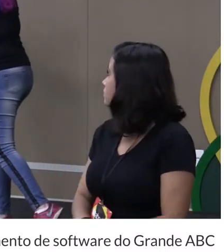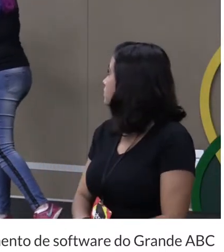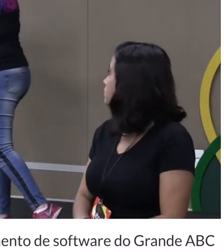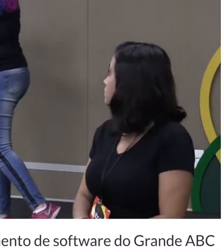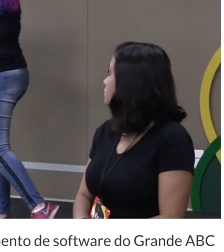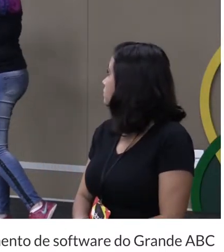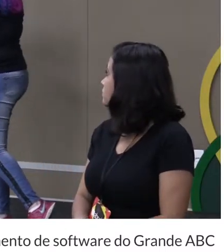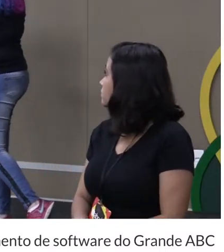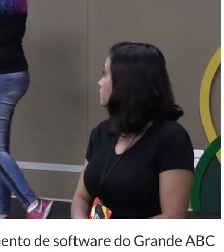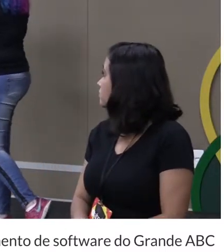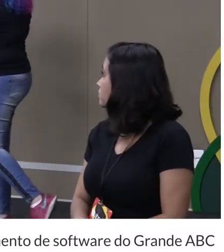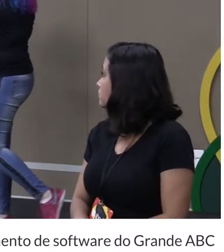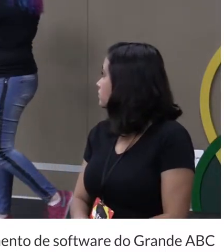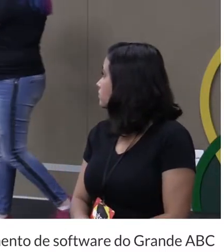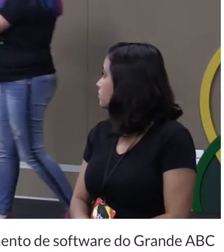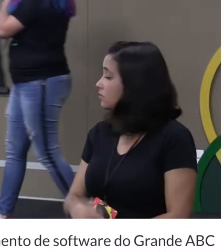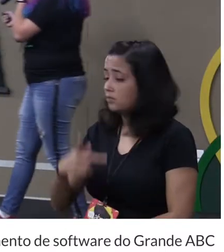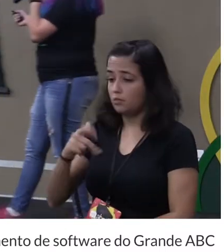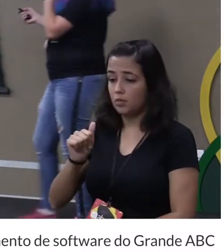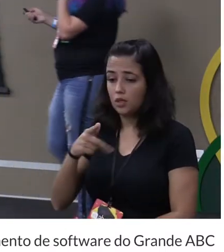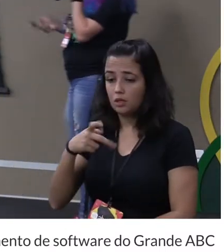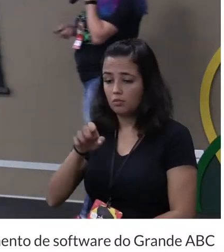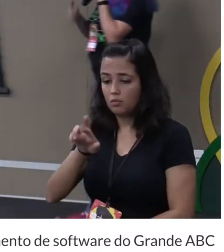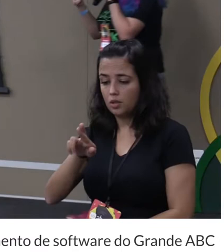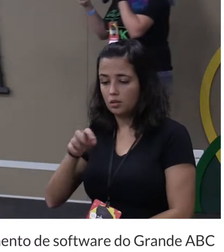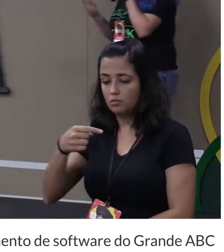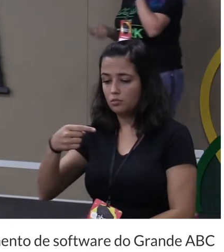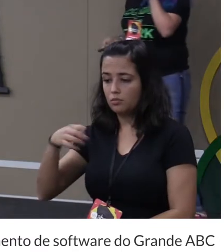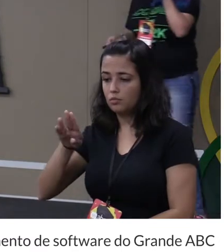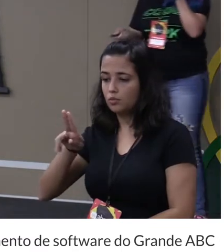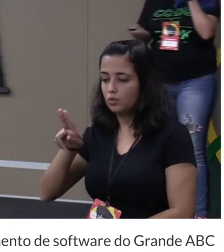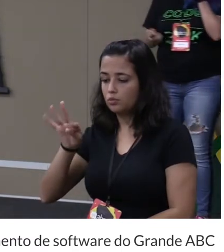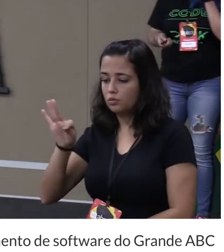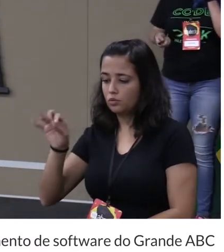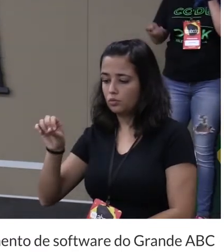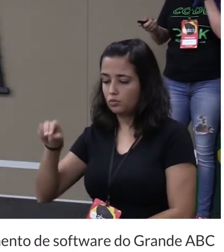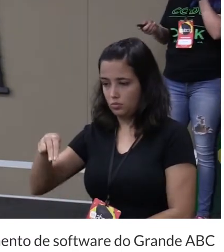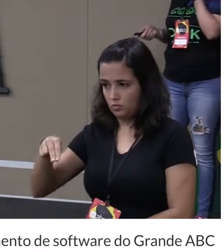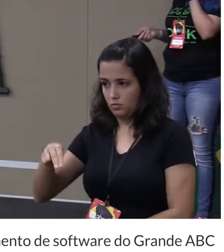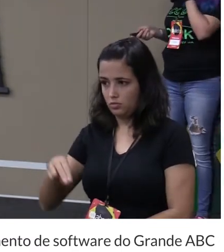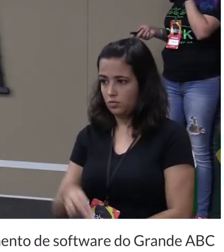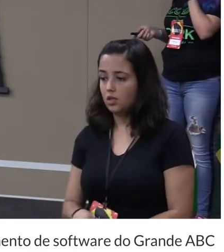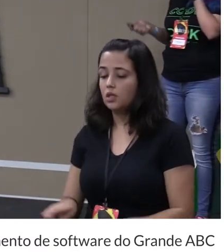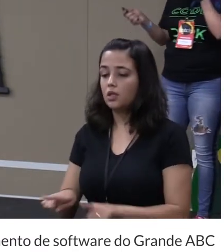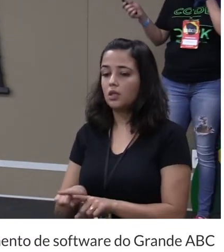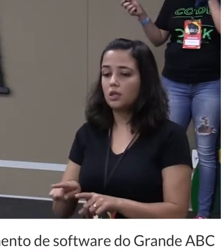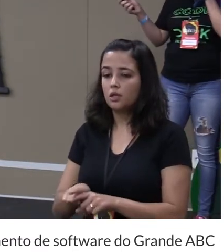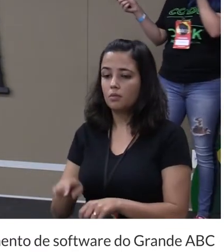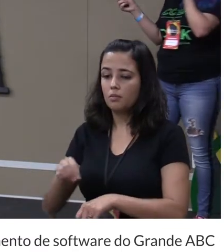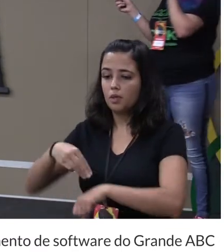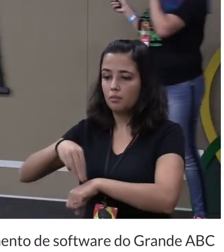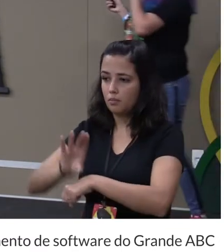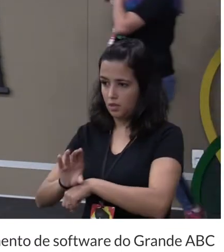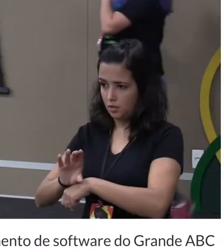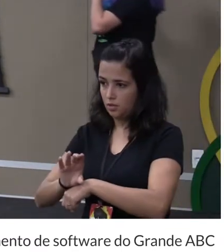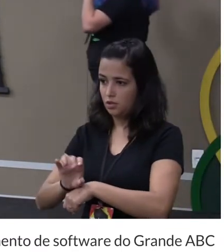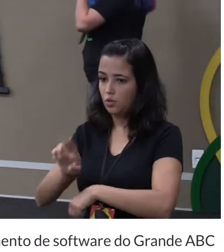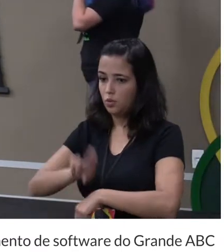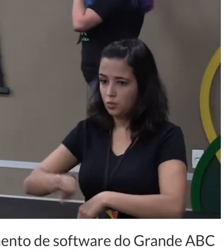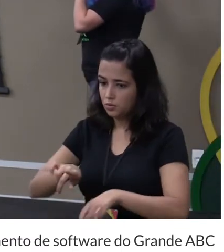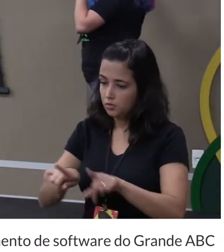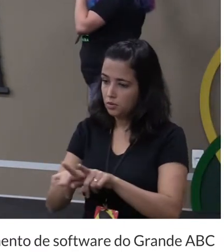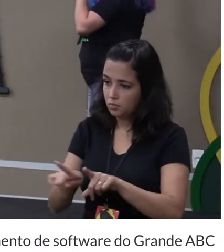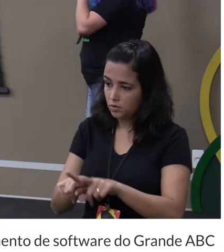zoom aqui ó pronto Paper Button blá blá blá blá lindo demais o McDonald's eles anunciaram que eles estão usando